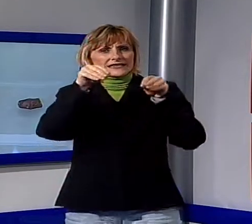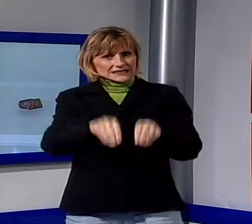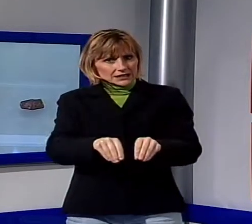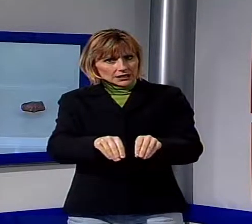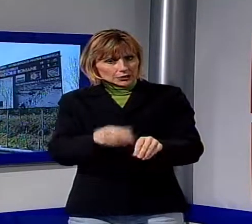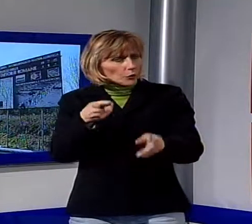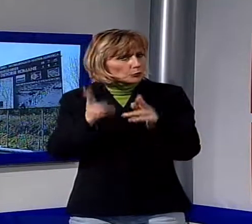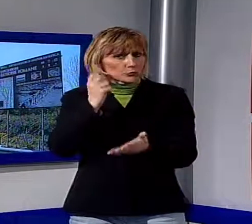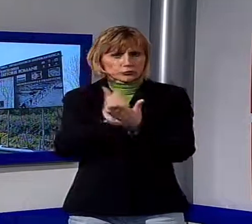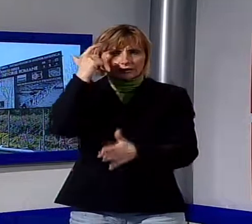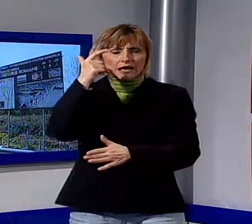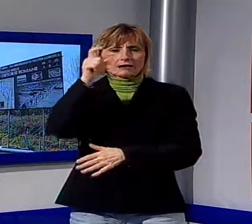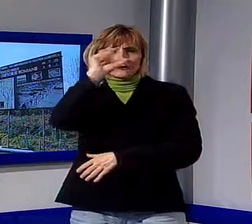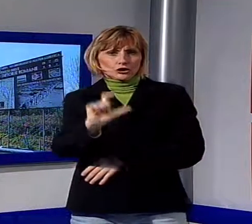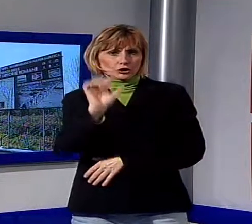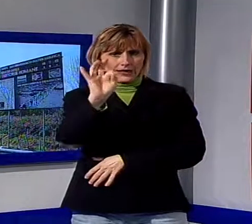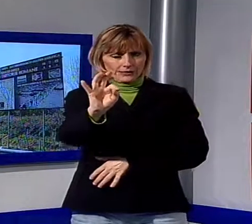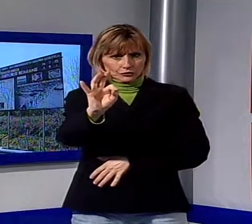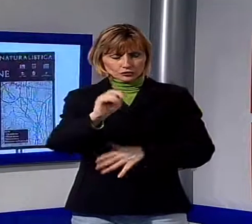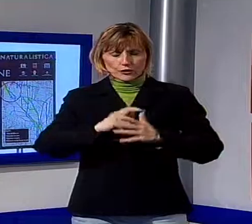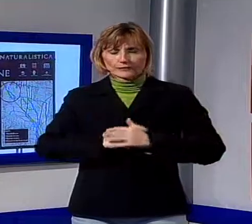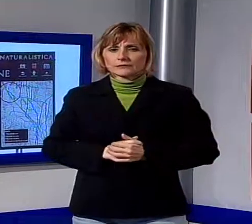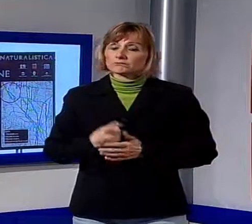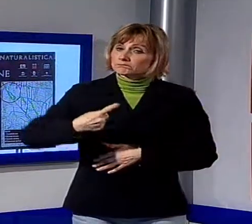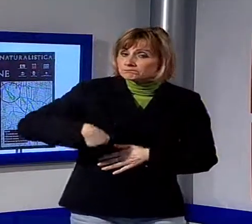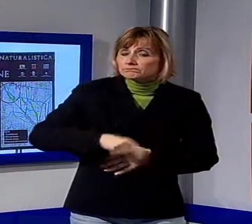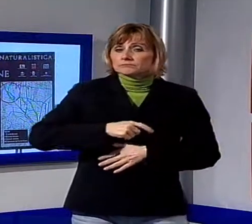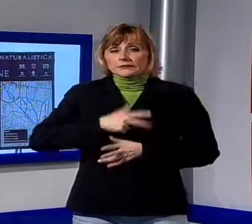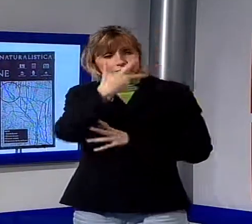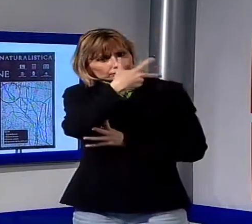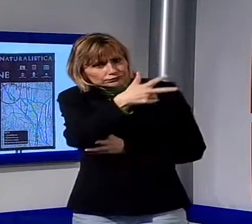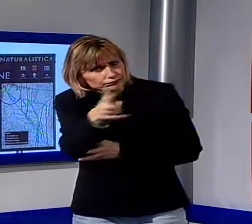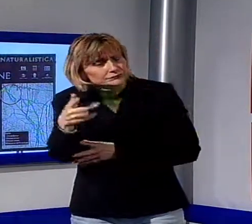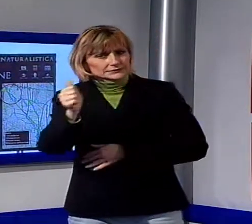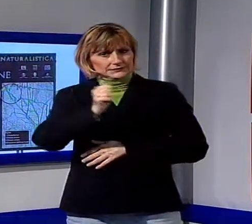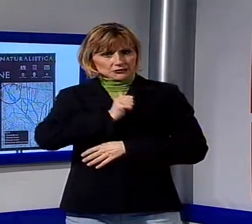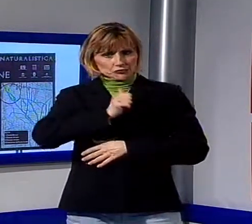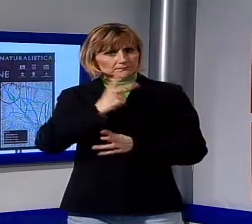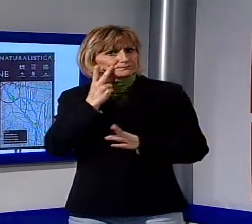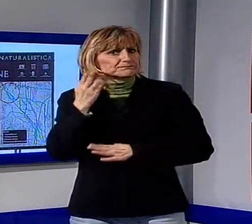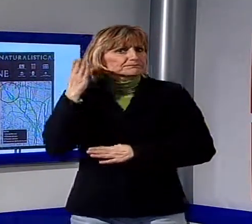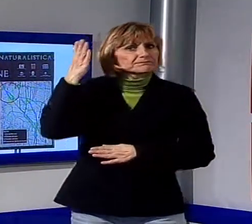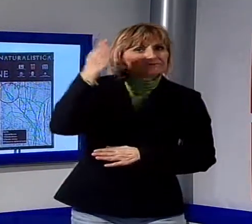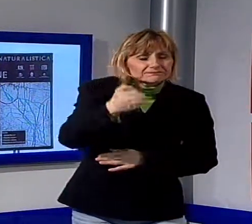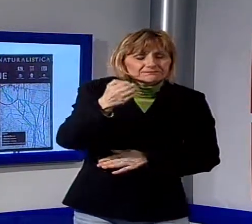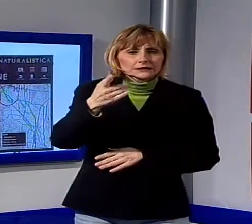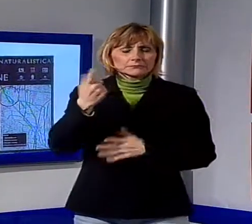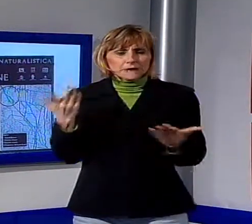del centro Italia. E quindi siamo voluti andare a constatare di persona perché, dopo tanto clamore suscitato, di questa risorsa del